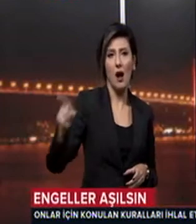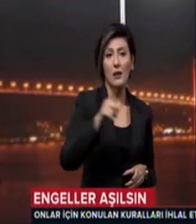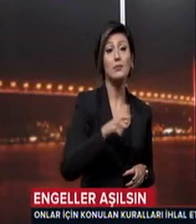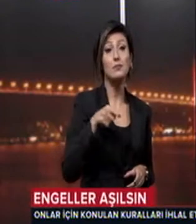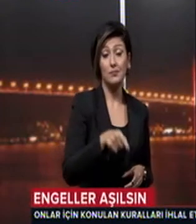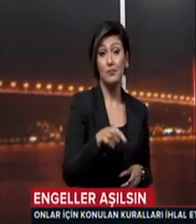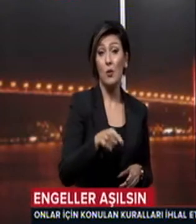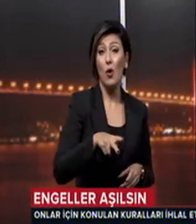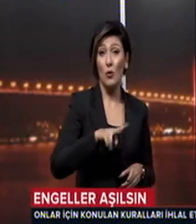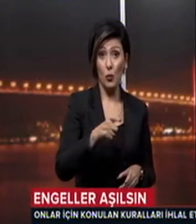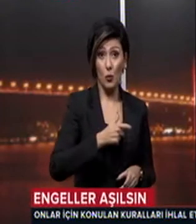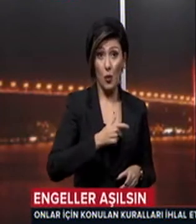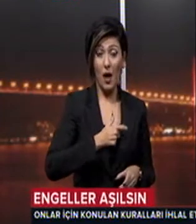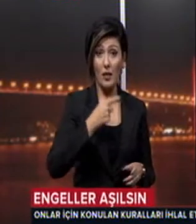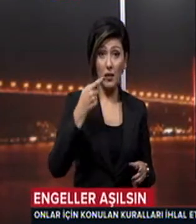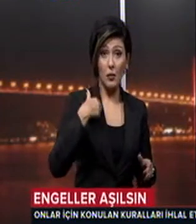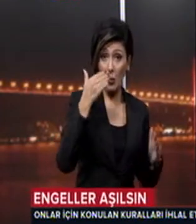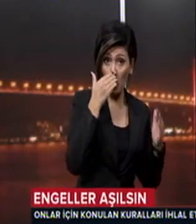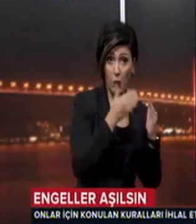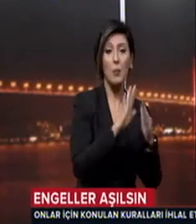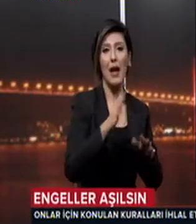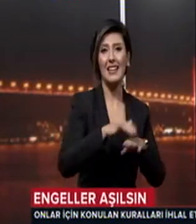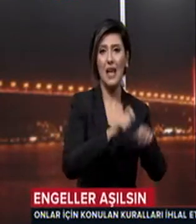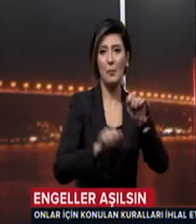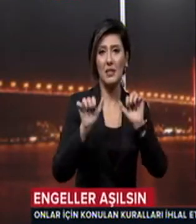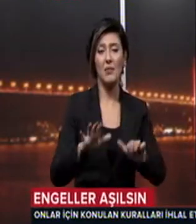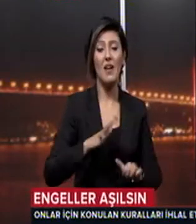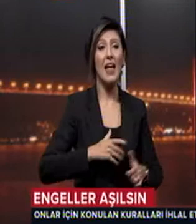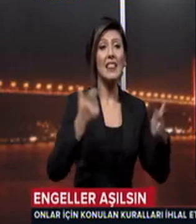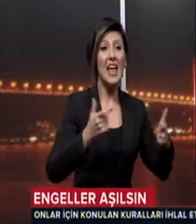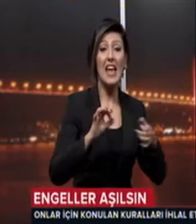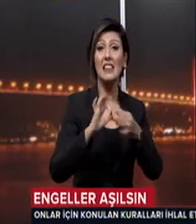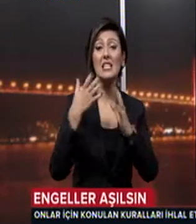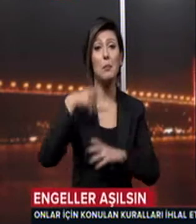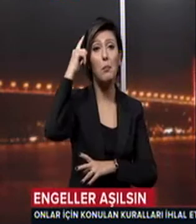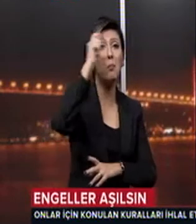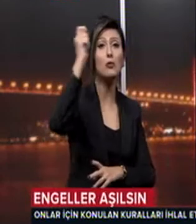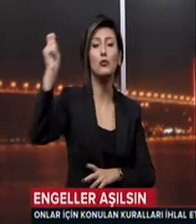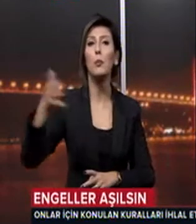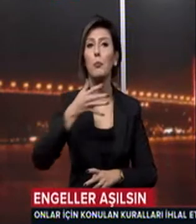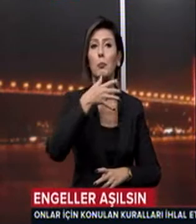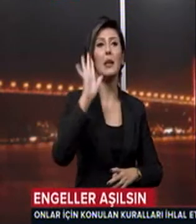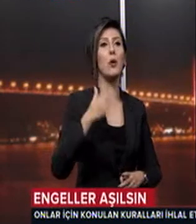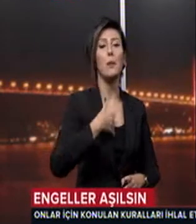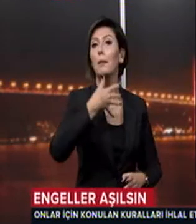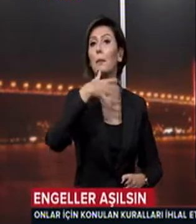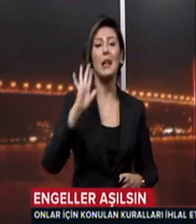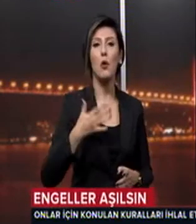yaptırımlar bulunuyor Ancak pek çok insan nereye nasıl başvuracağını bilmiyor Bilmiyorum çünkü nereye ihbar